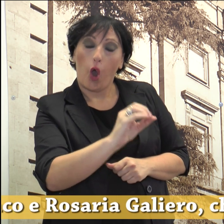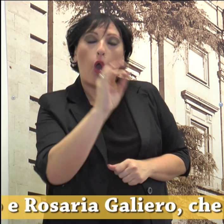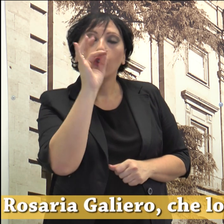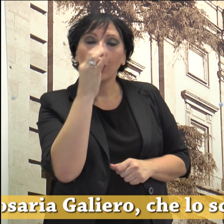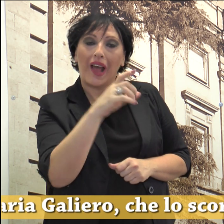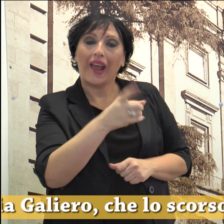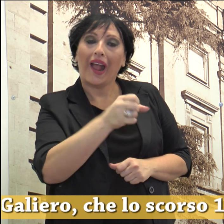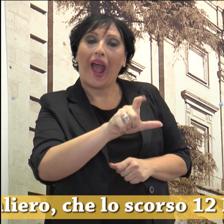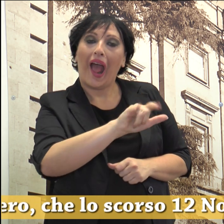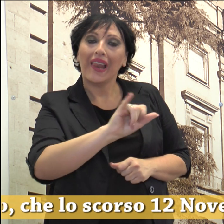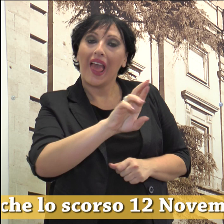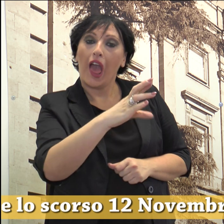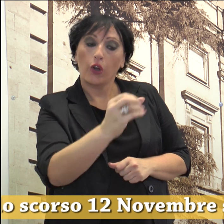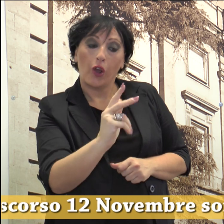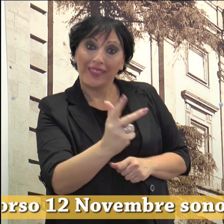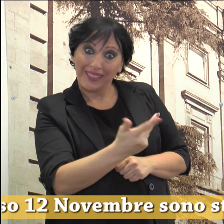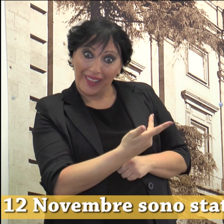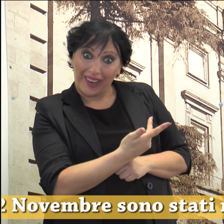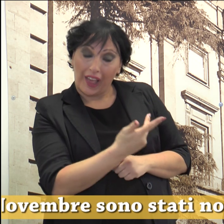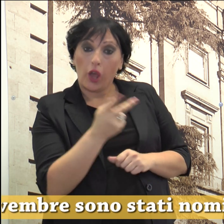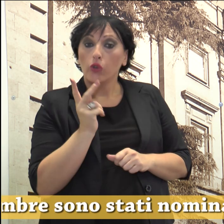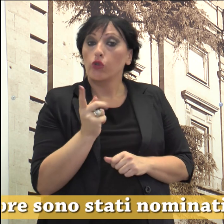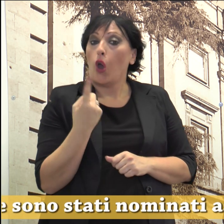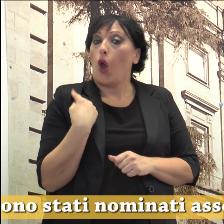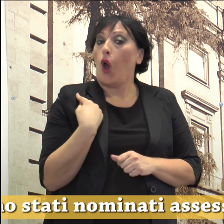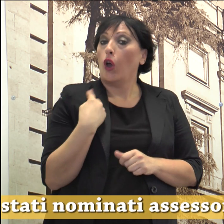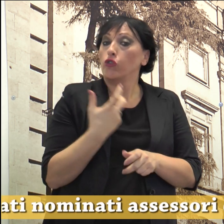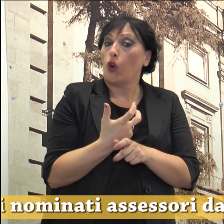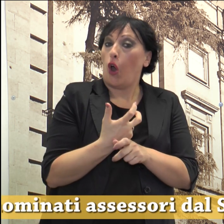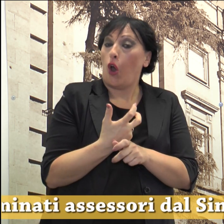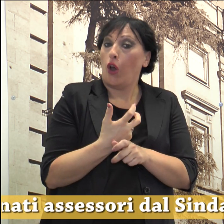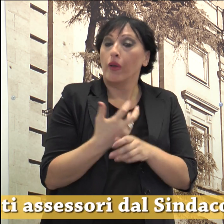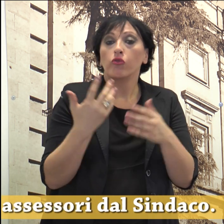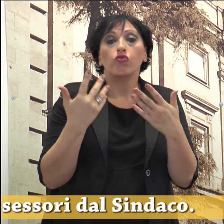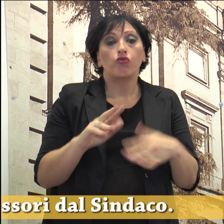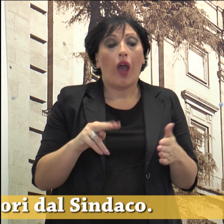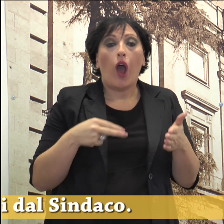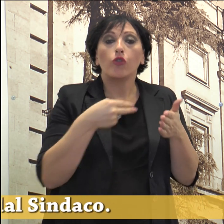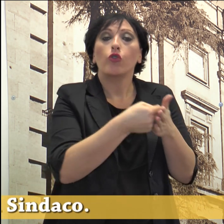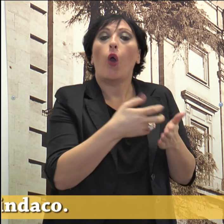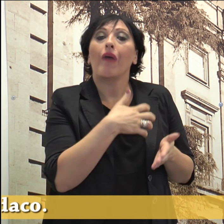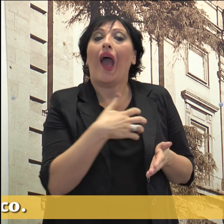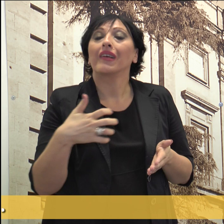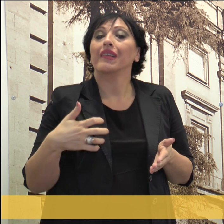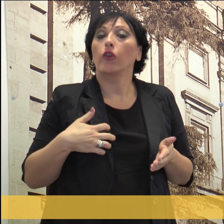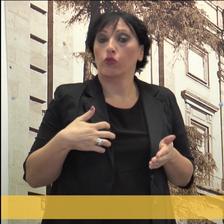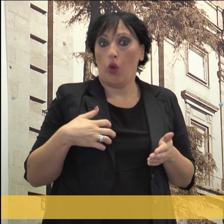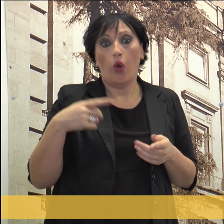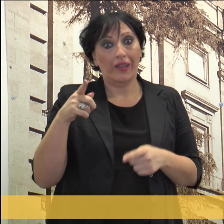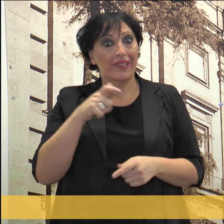che lo scorso 12 novembre sono stati nominati assessori dal Sindaco. I tre nuovi